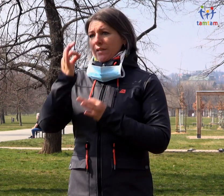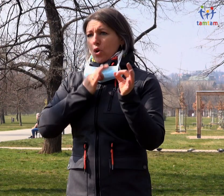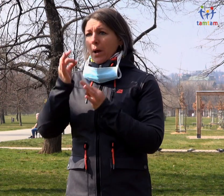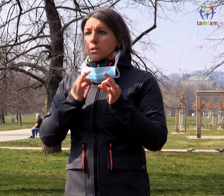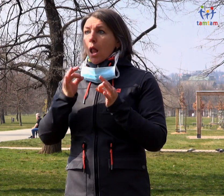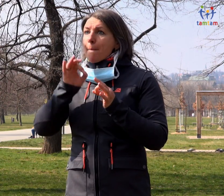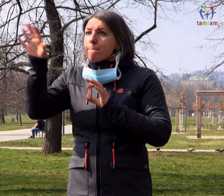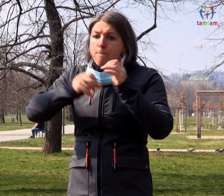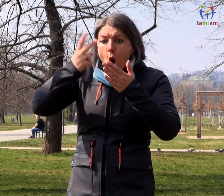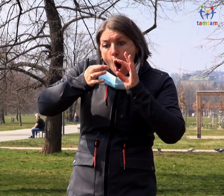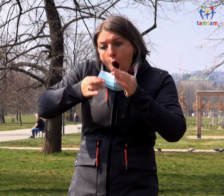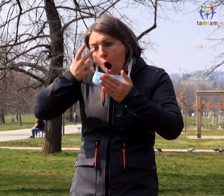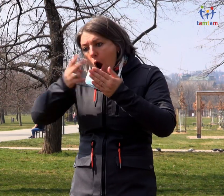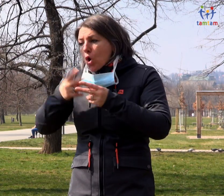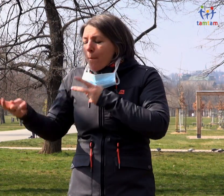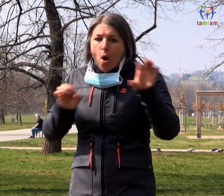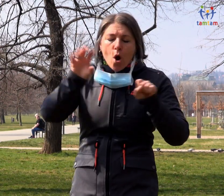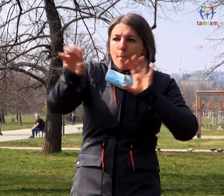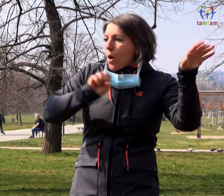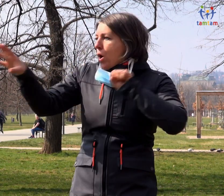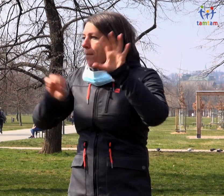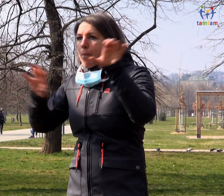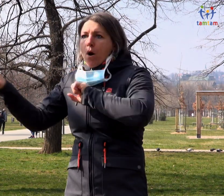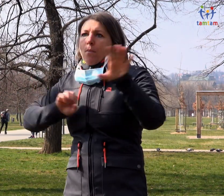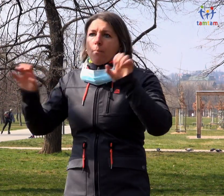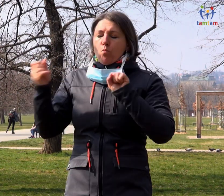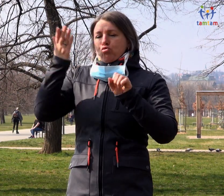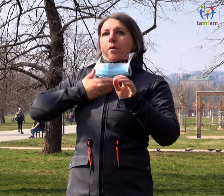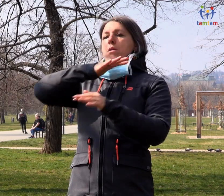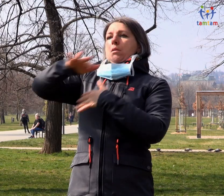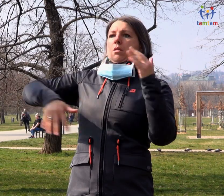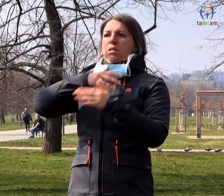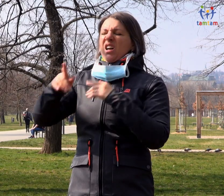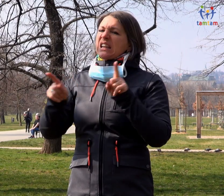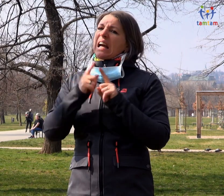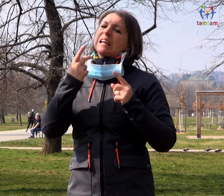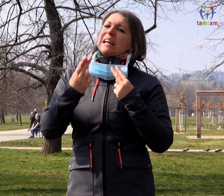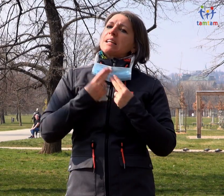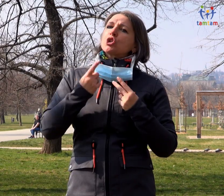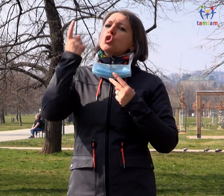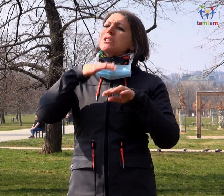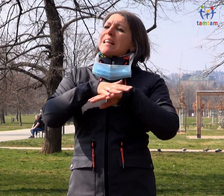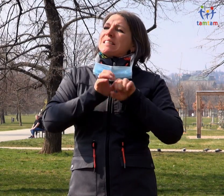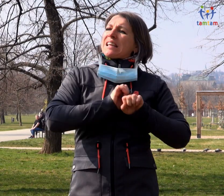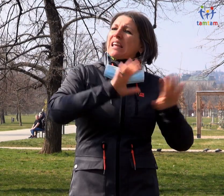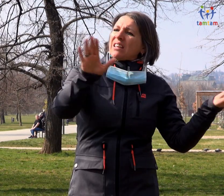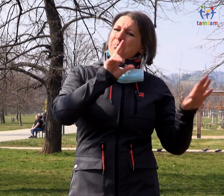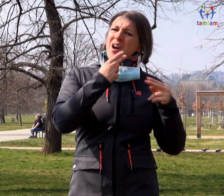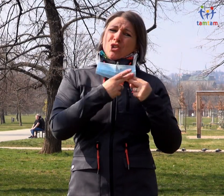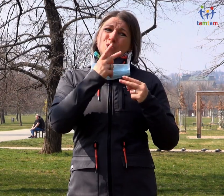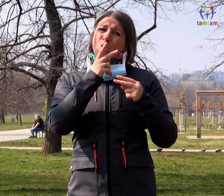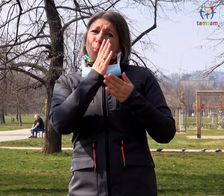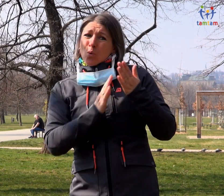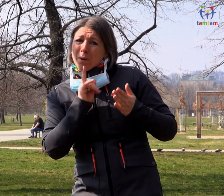informací, které plynou po internetu, které plynou po sociálních sítích, abychom se nenechali